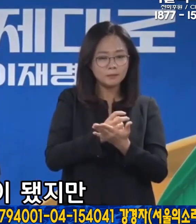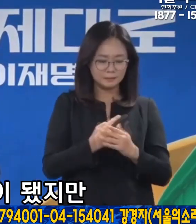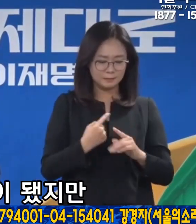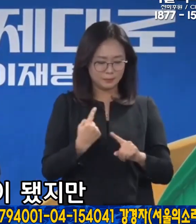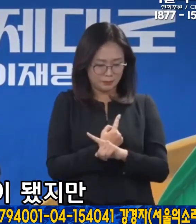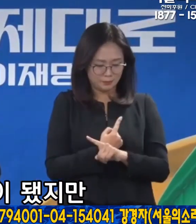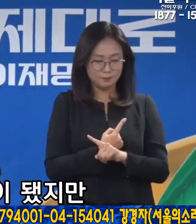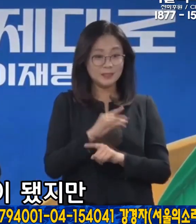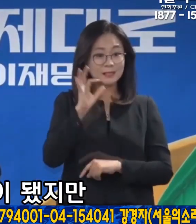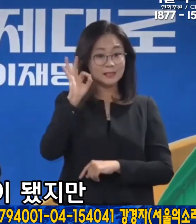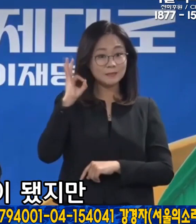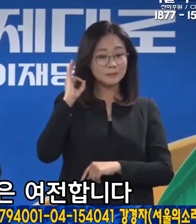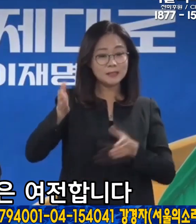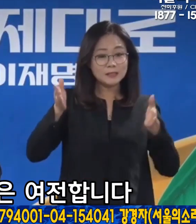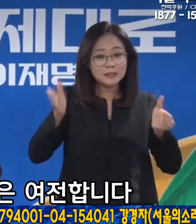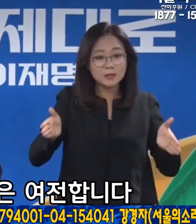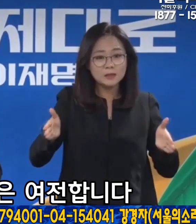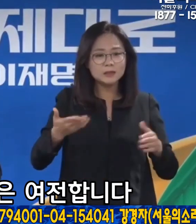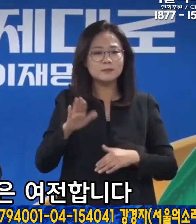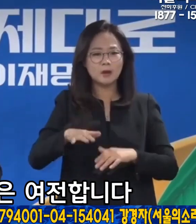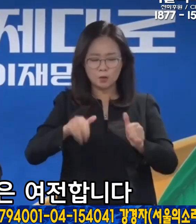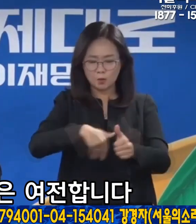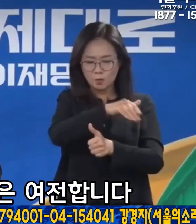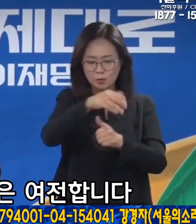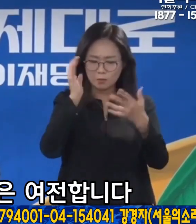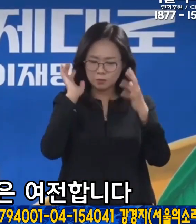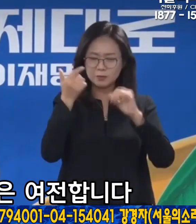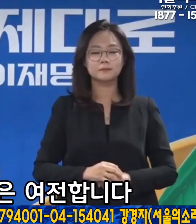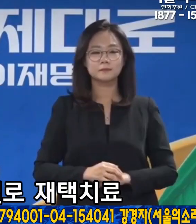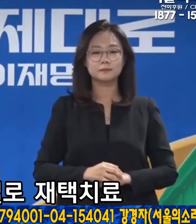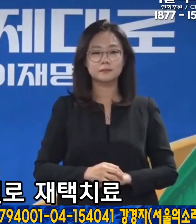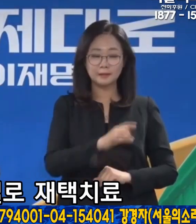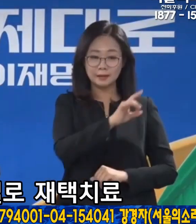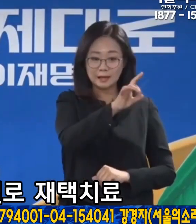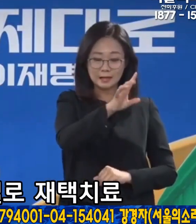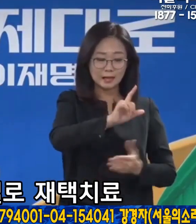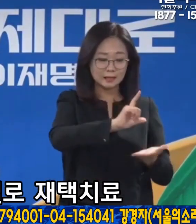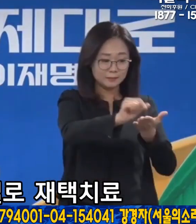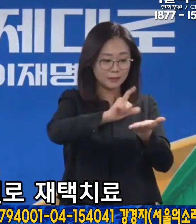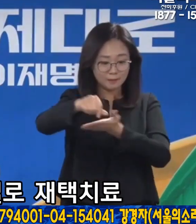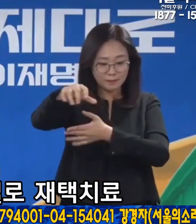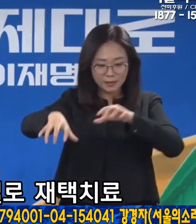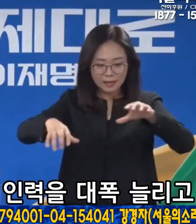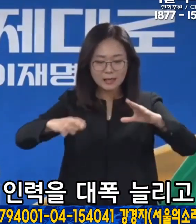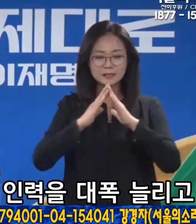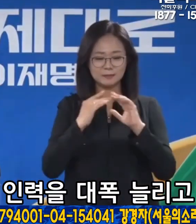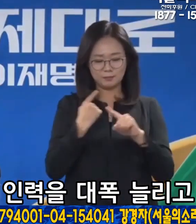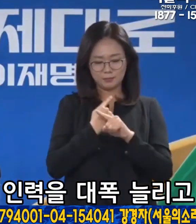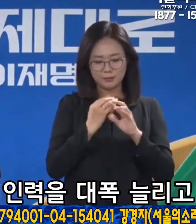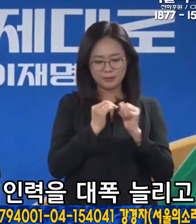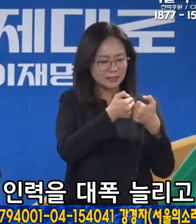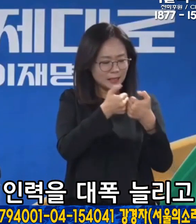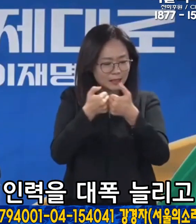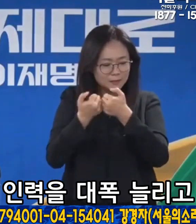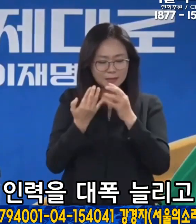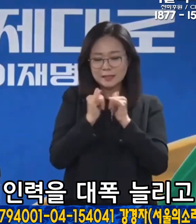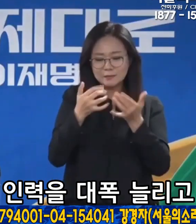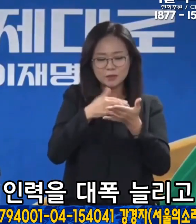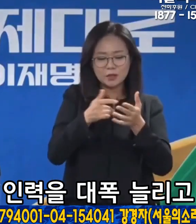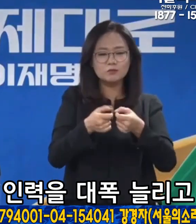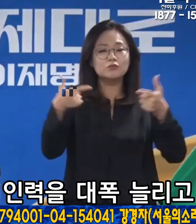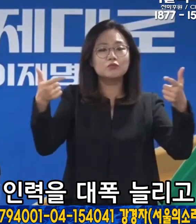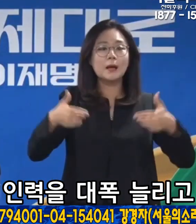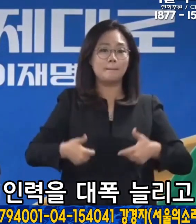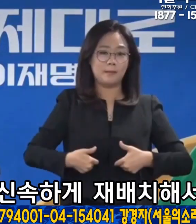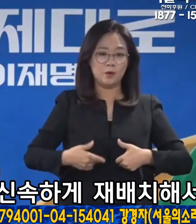10여일이 됐지만 현장의 혼란은 여전합니다. 각 지자체별로 재택치료 상담을 할 수 있는 인력을 대풍